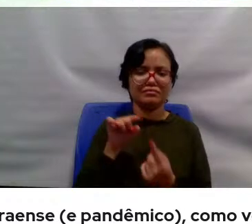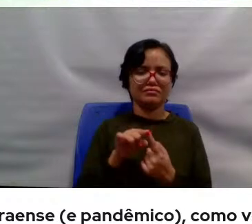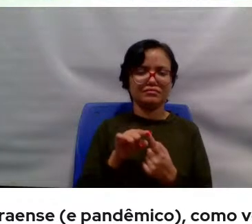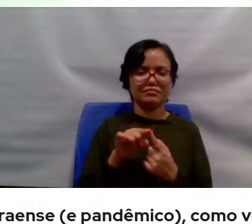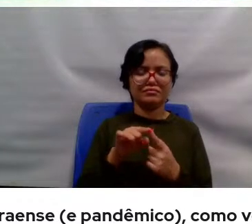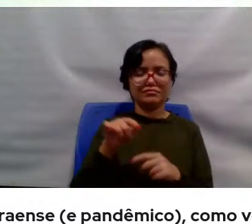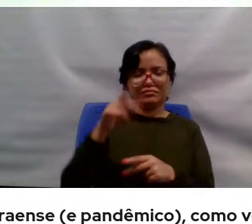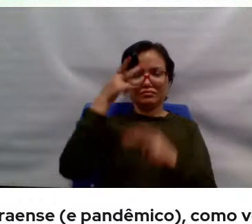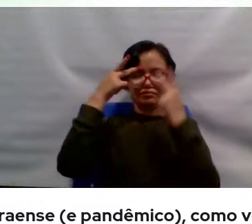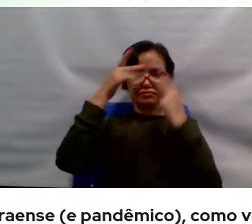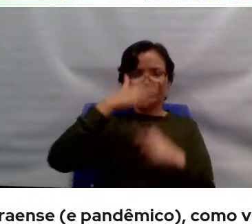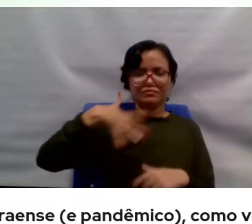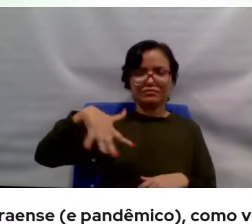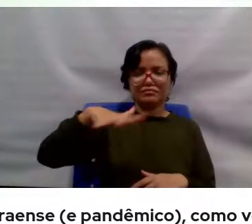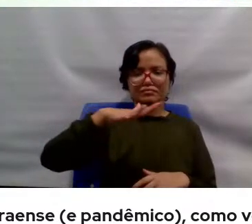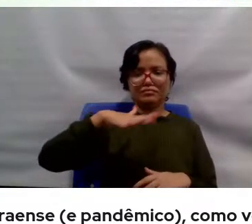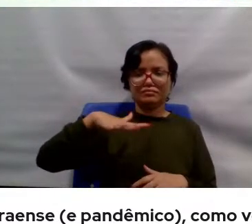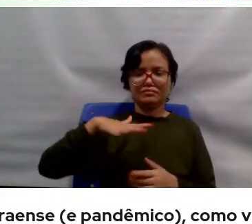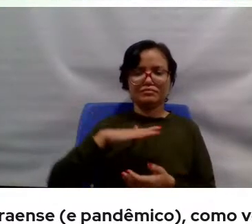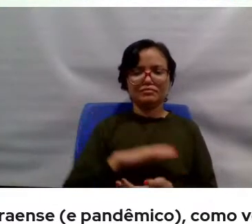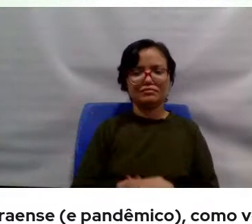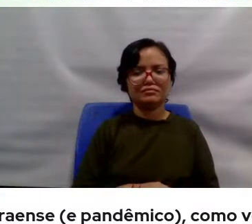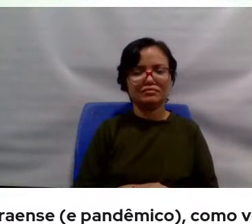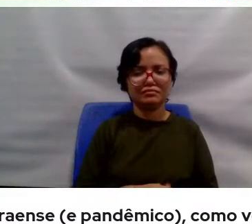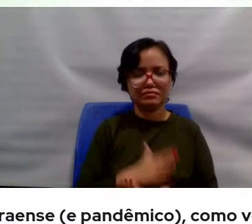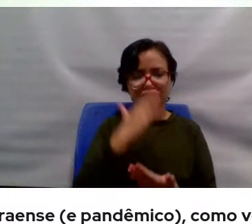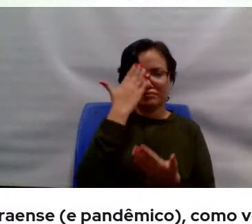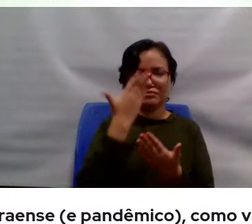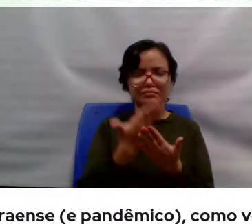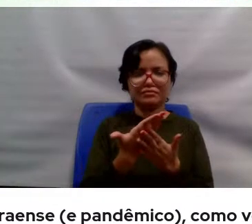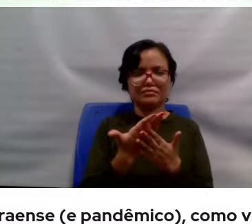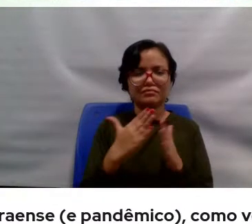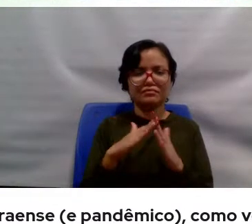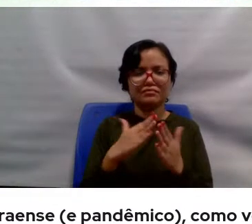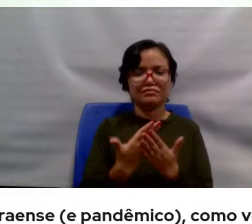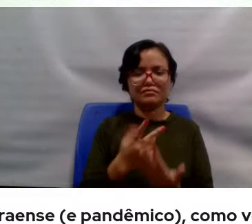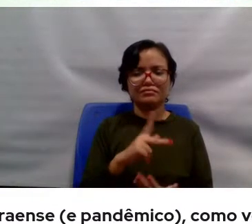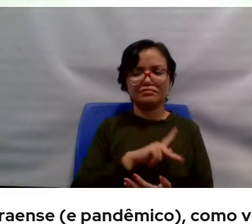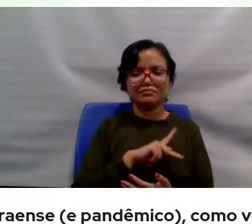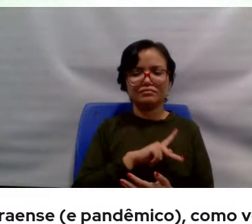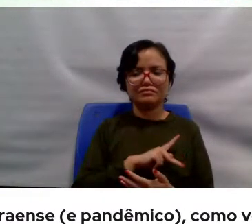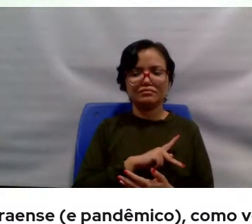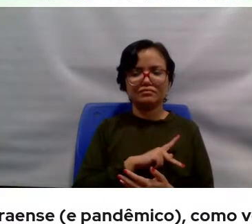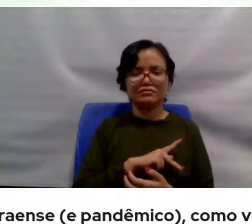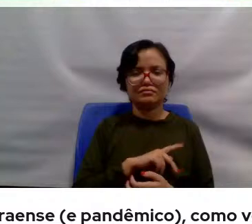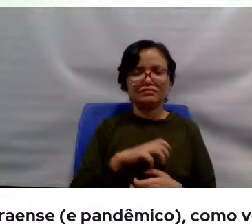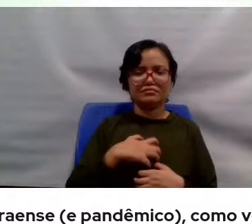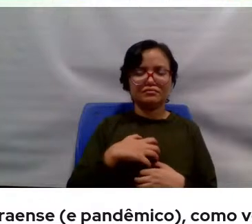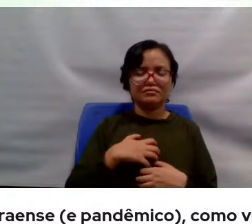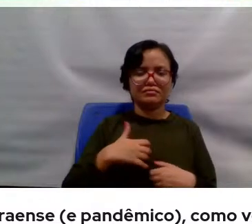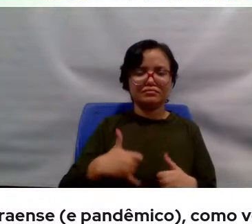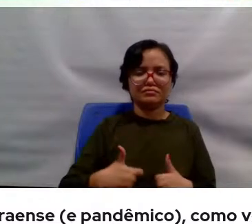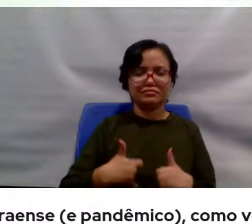e que acredita na escola pública. Então, eu sinto muito orgulho de... Eu acho, assim,